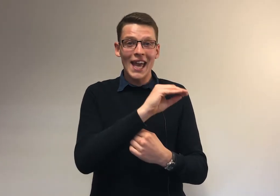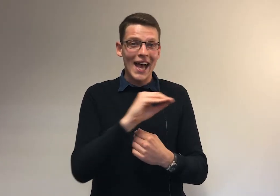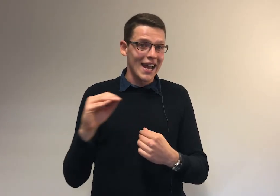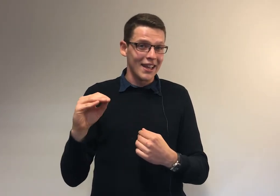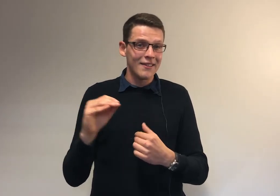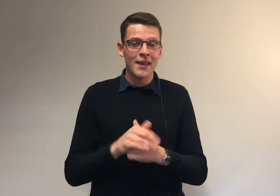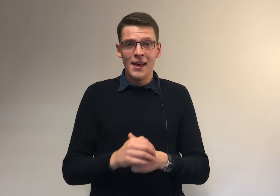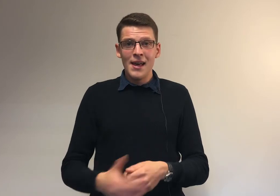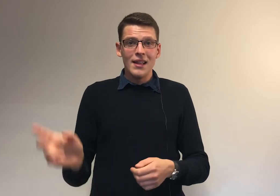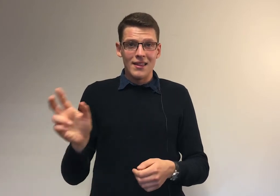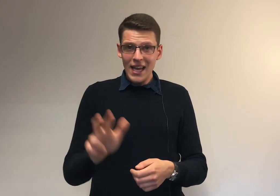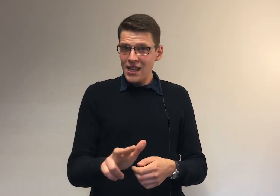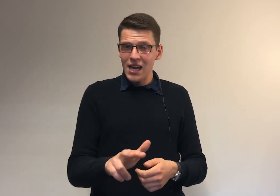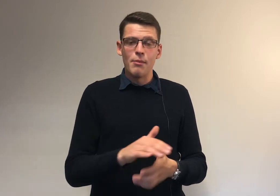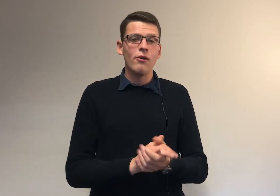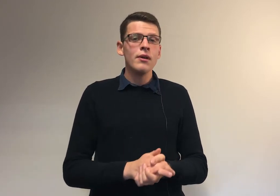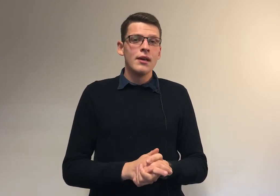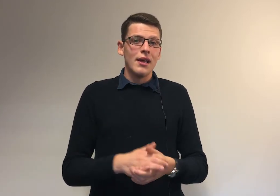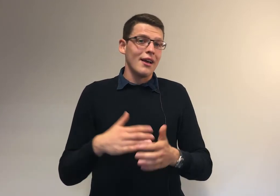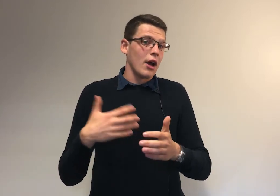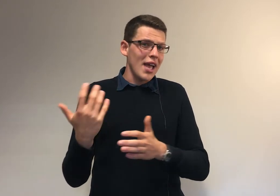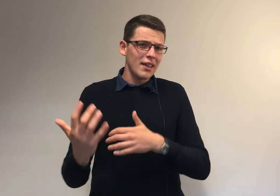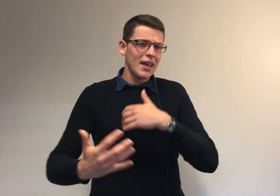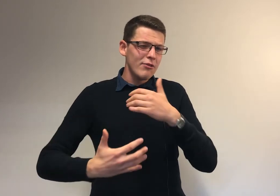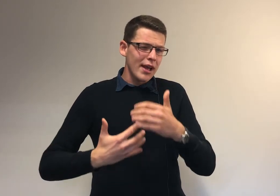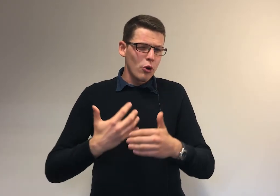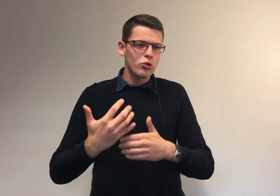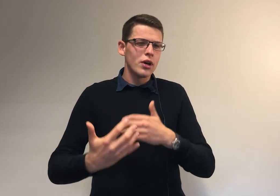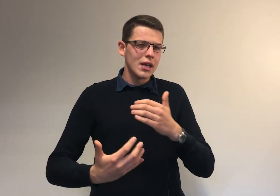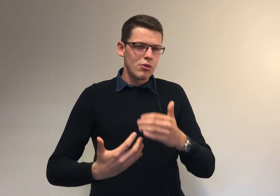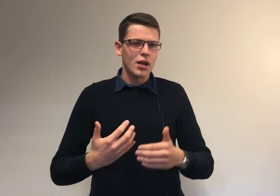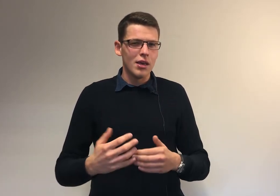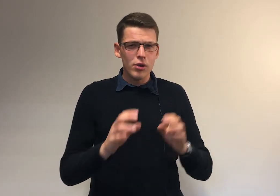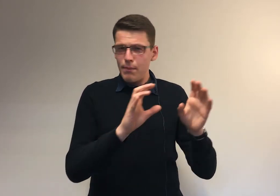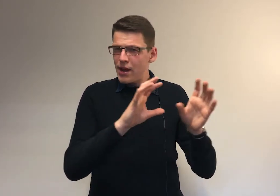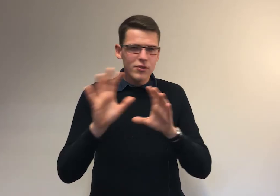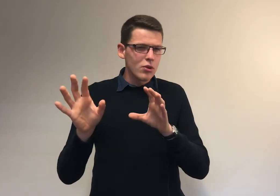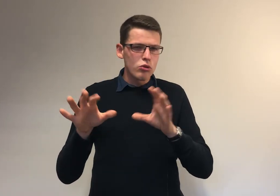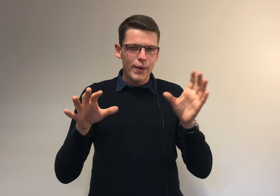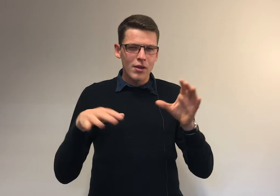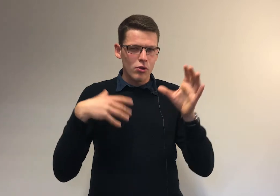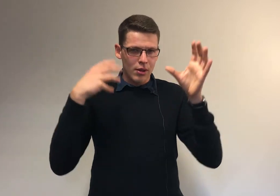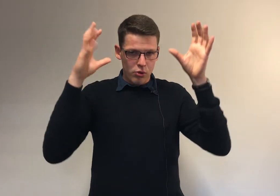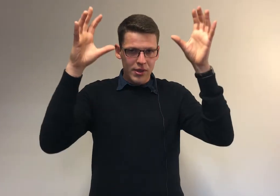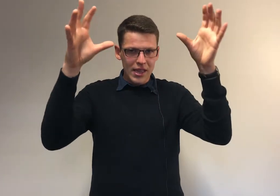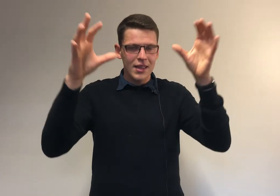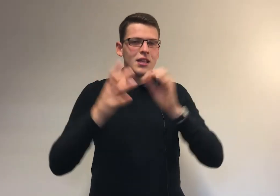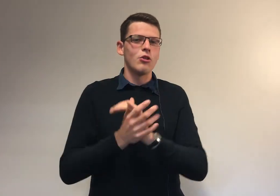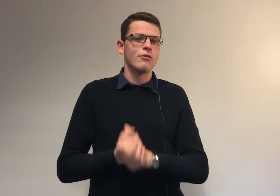à la lettre. Dernier élément, regarde régulièrement ton horaire sur ADE. Il y a plein de vidéos super sur le site internet de notre